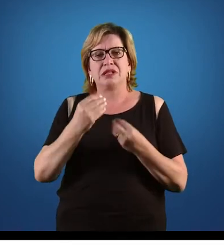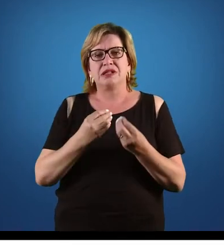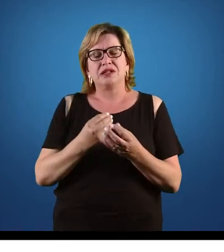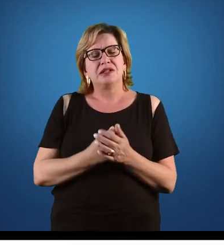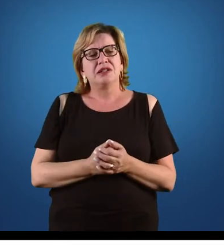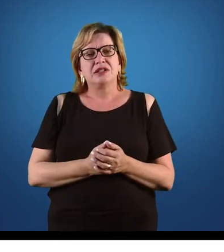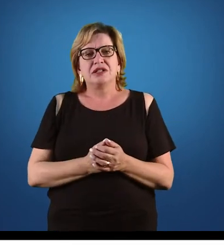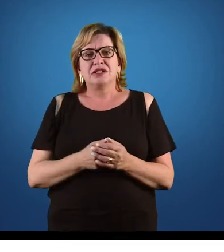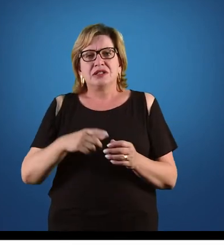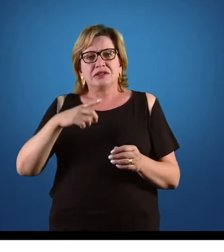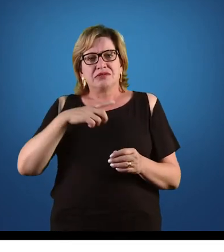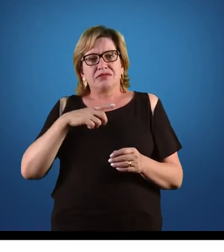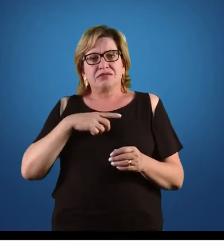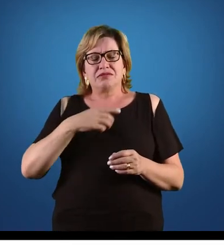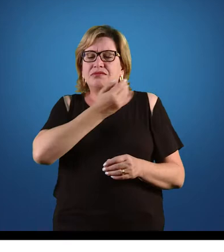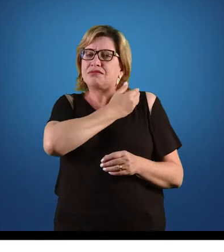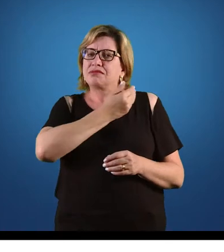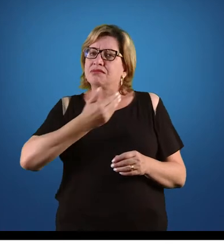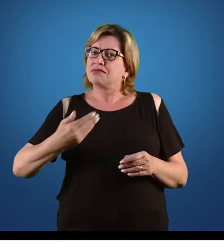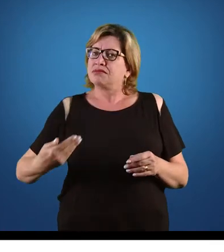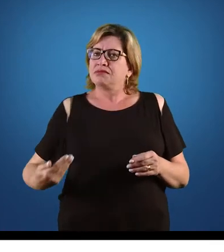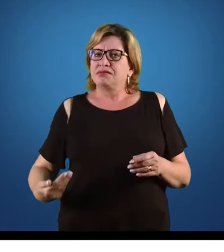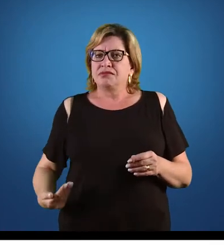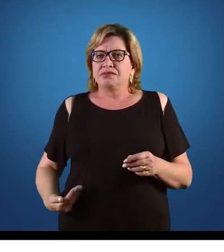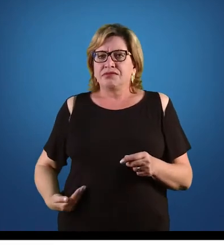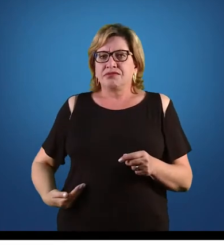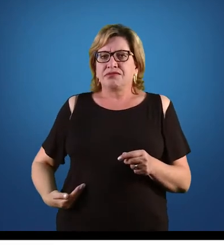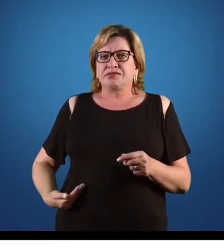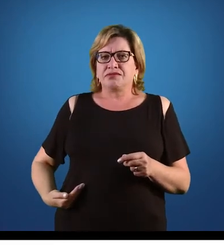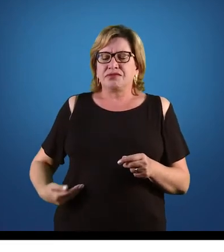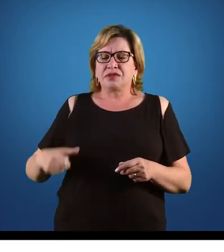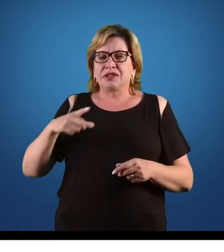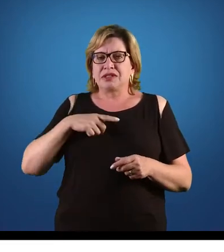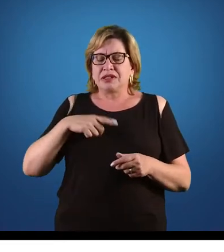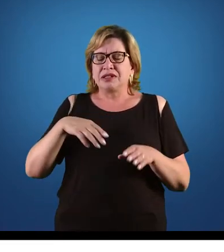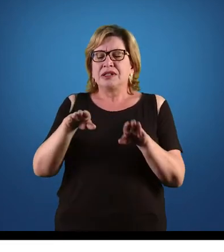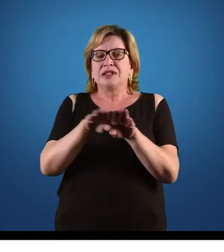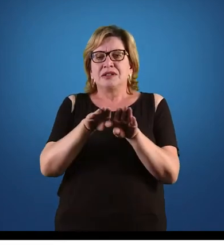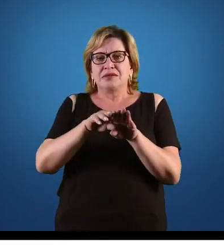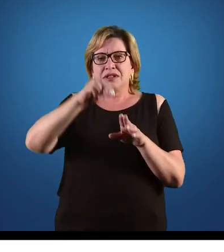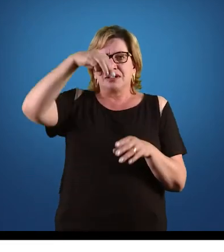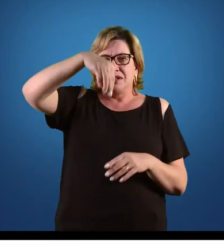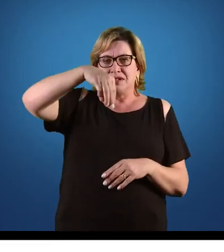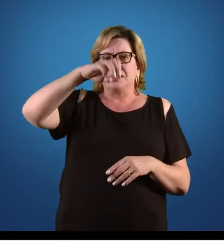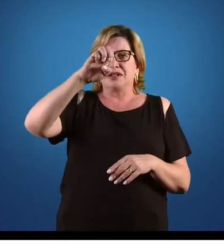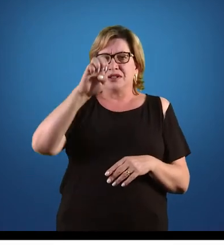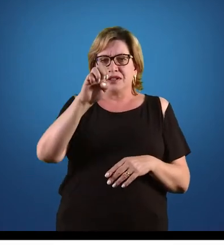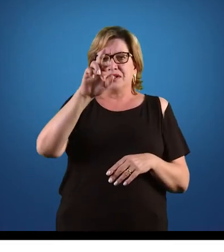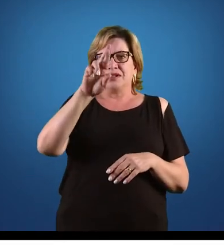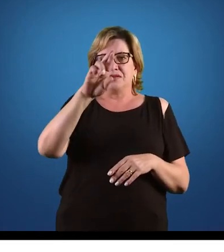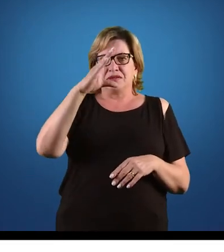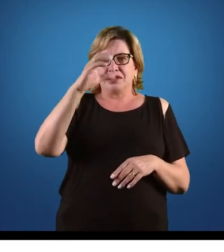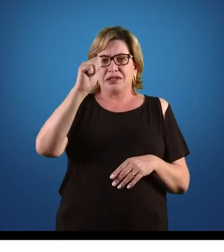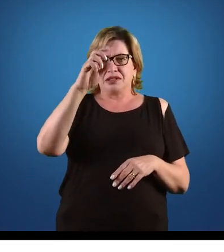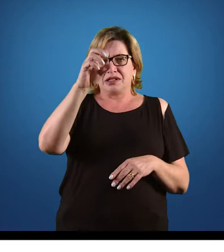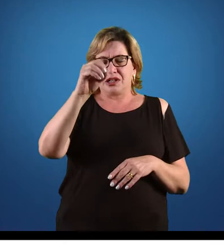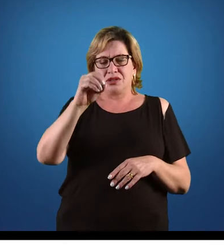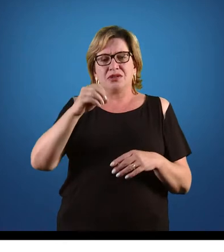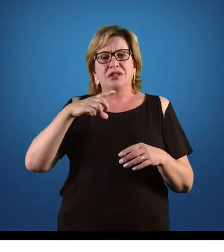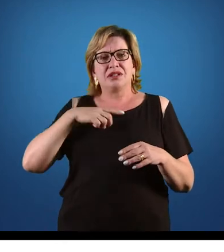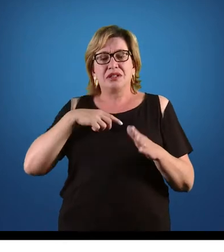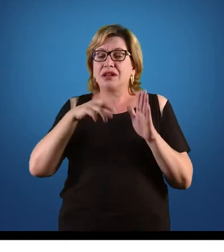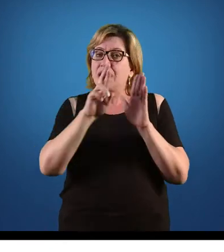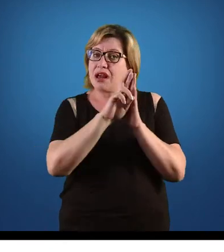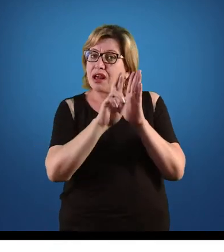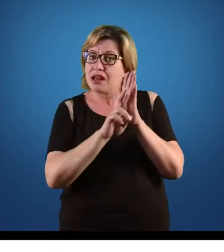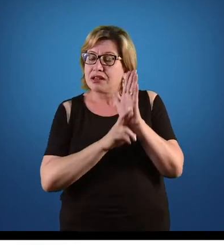temos o Estado, né? Temos o mercado e temos o quê? Uma previsão constitucional que